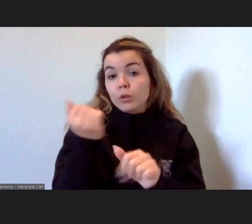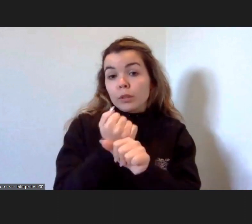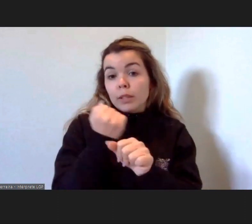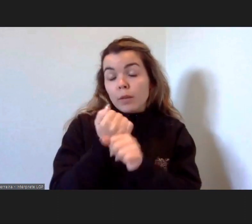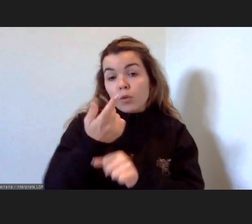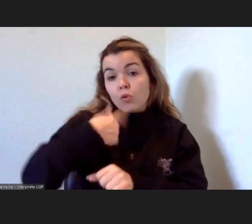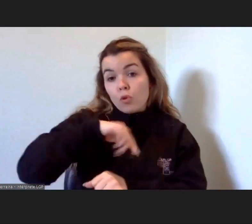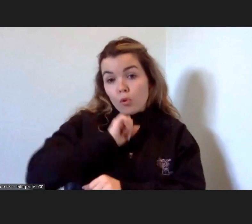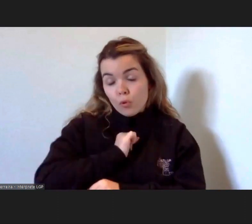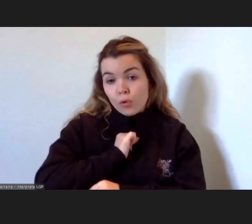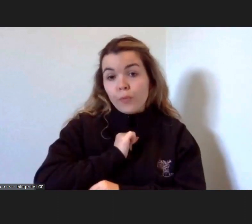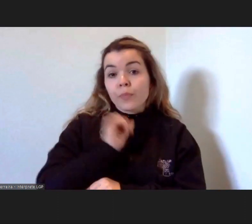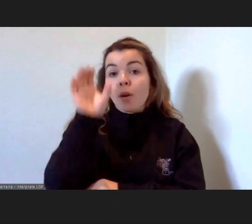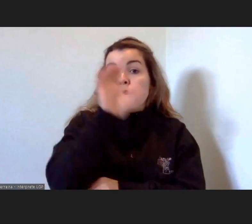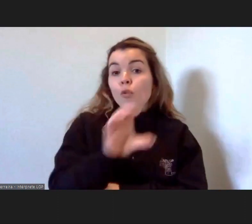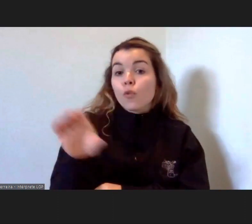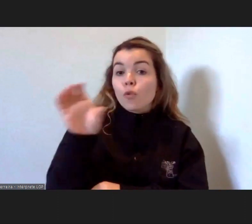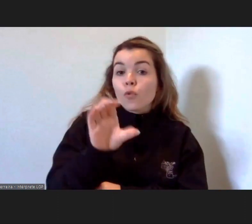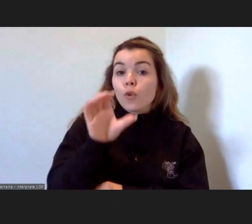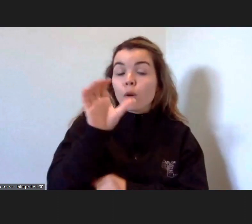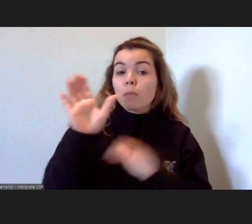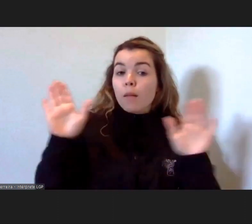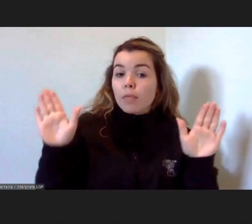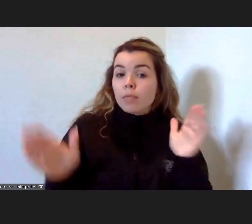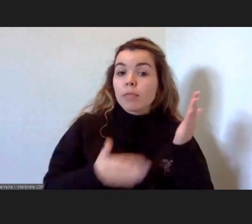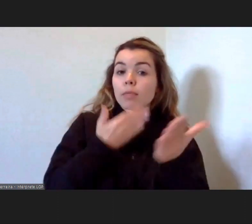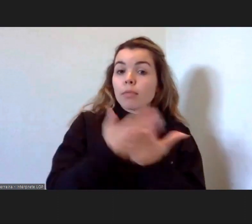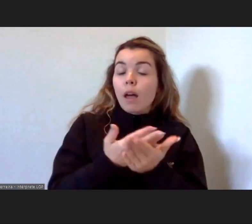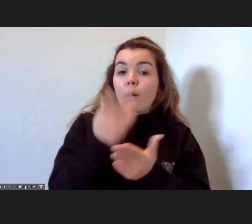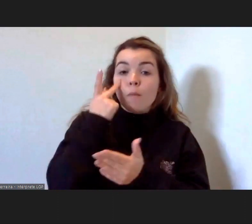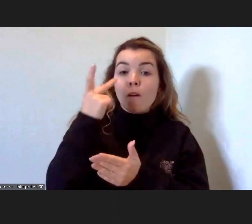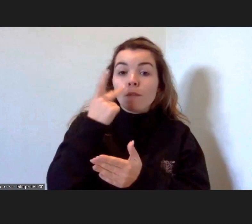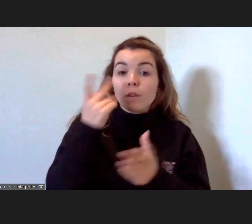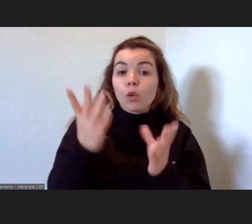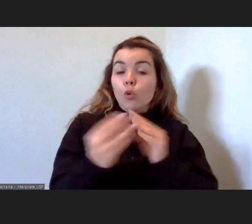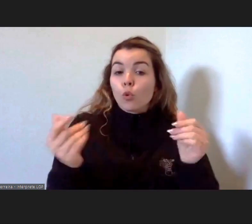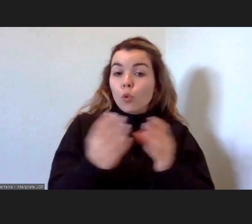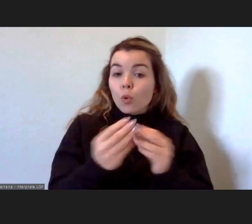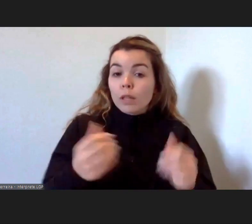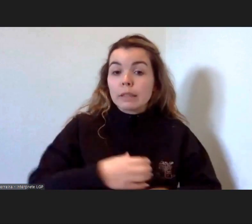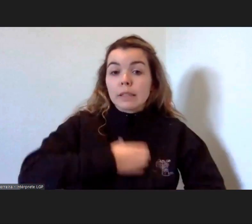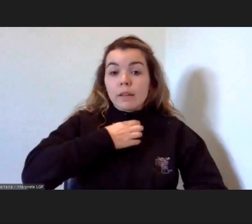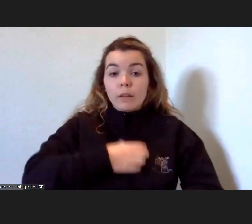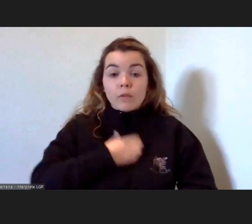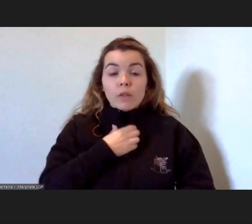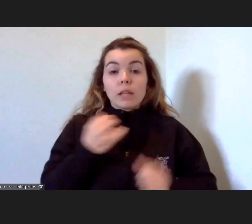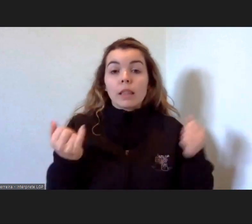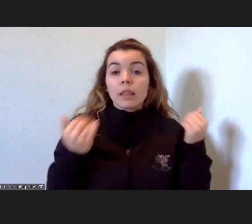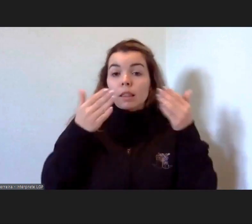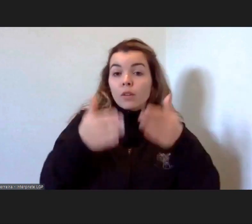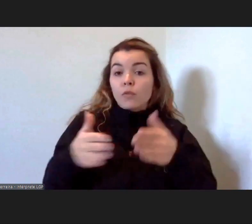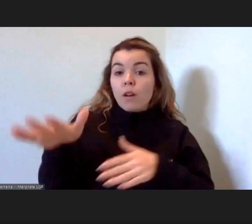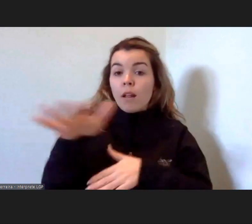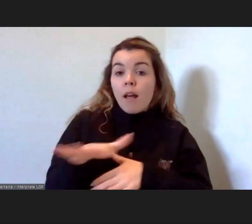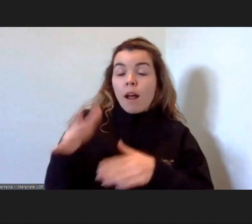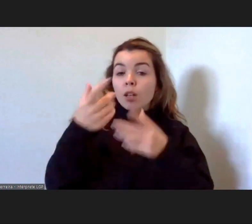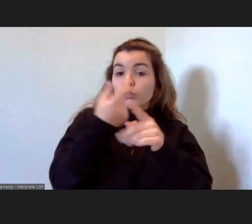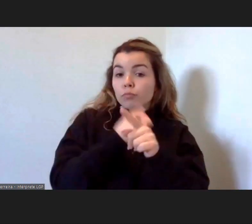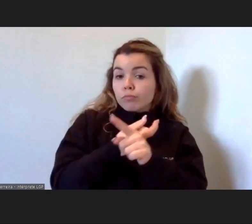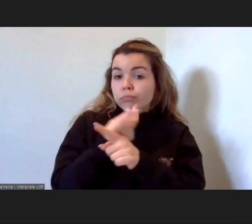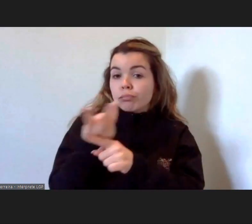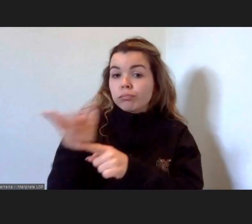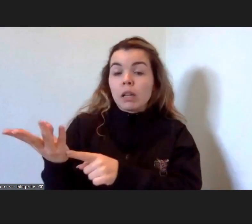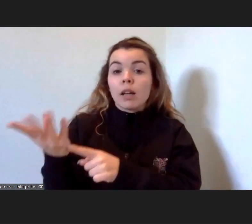de forma de forma promover uma vida com dignidade e com significado intervindo nas várias áreas e com os